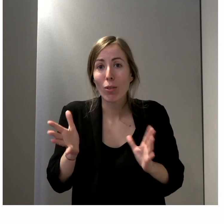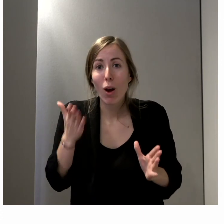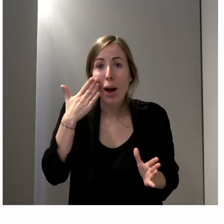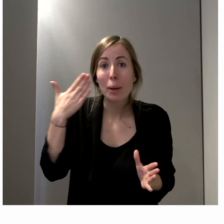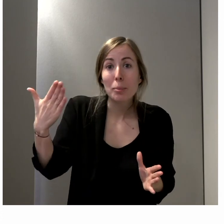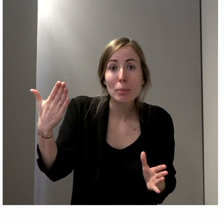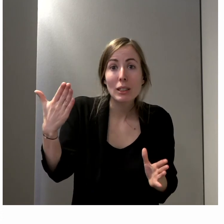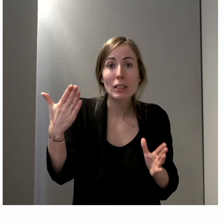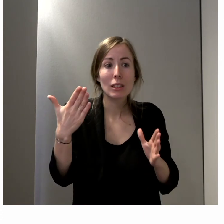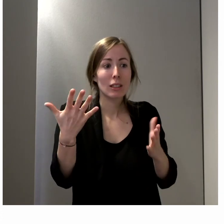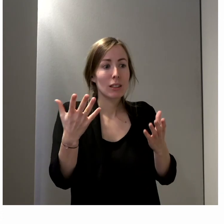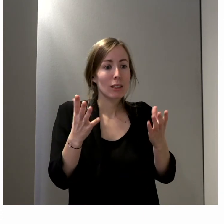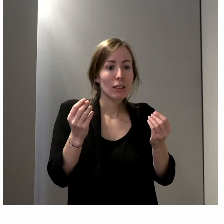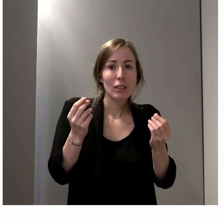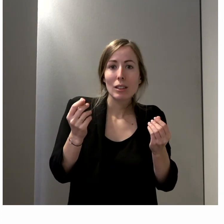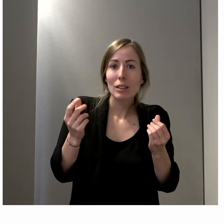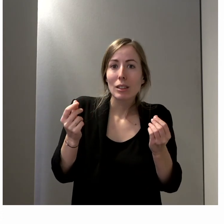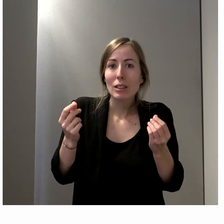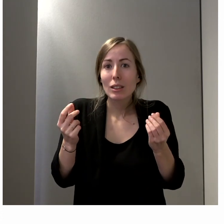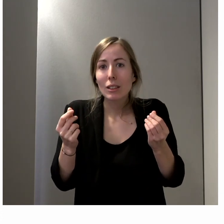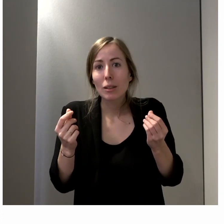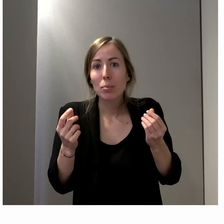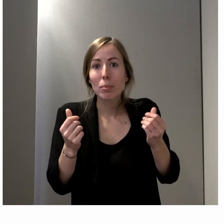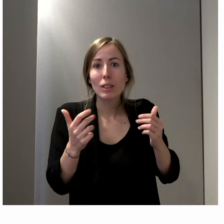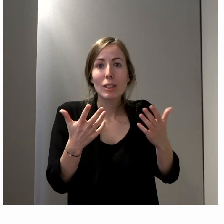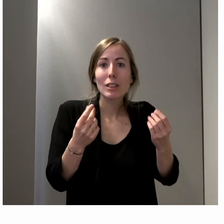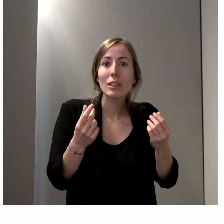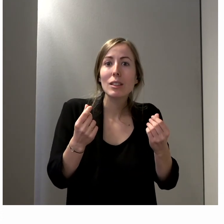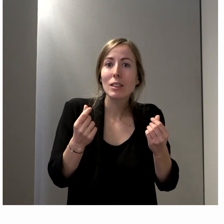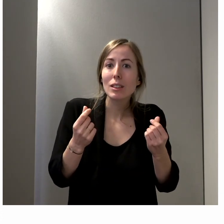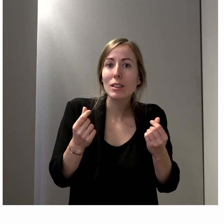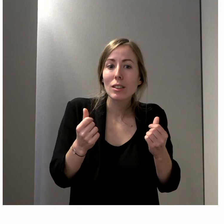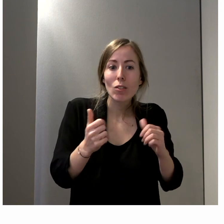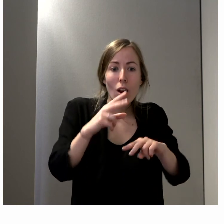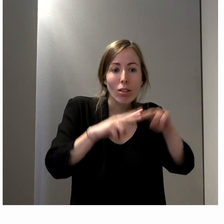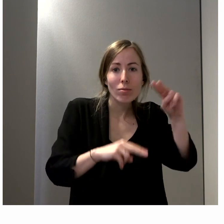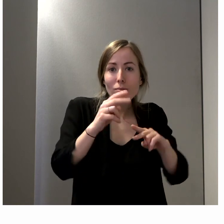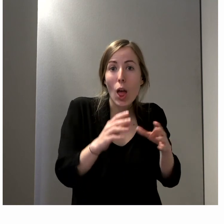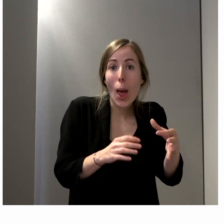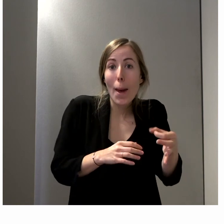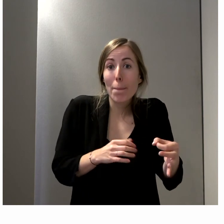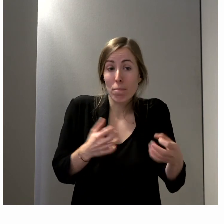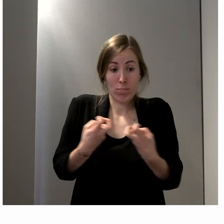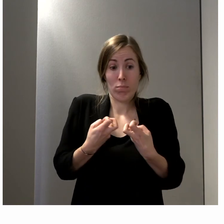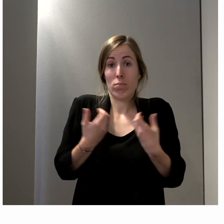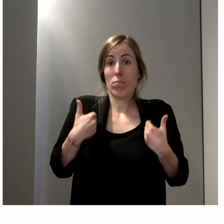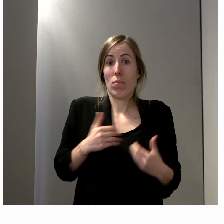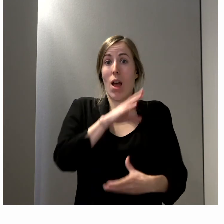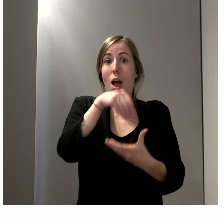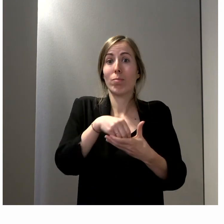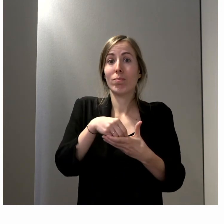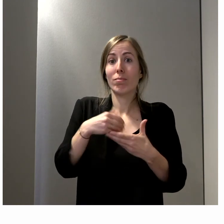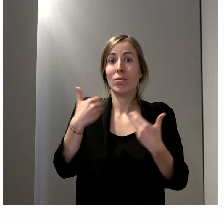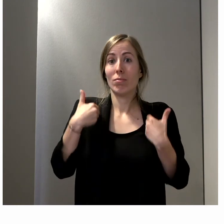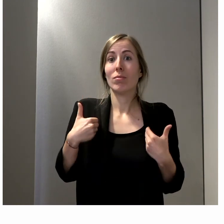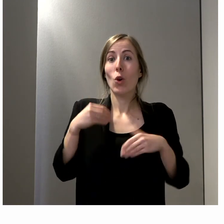des villages qui sont un peu au-dessus de l'échelon de la plus petite commune, ce qui est mon cas, je suis conseiller